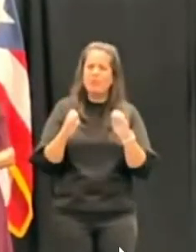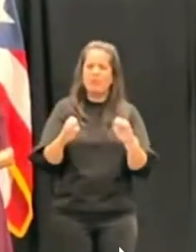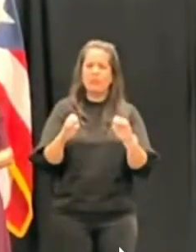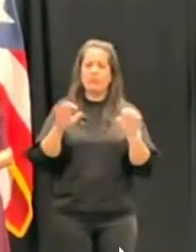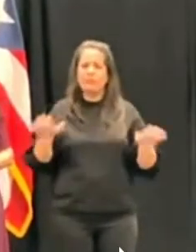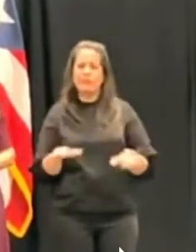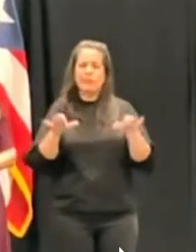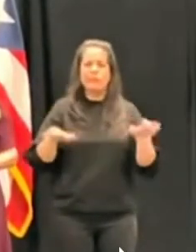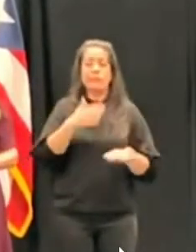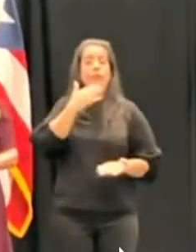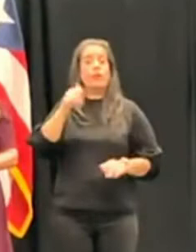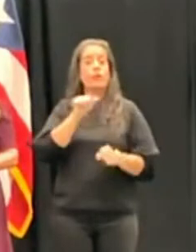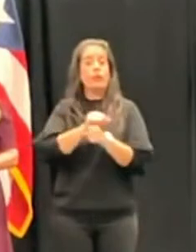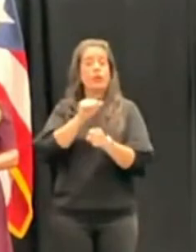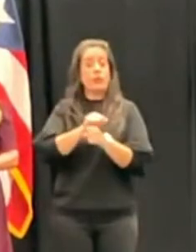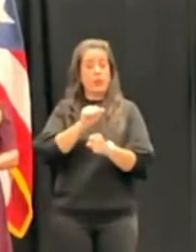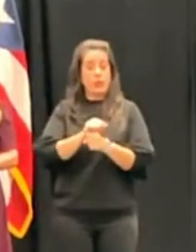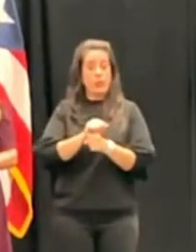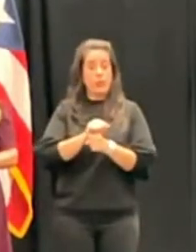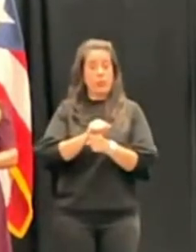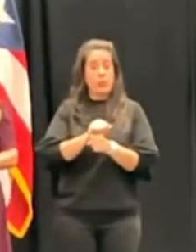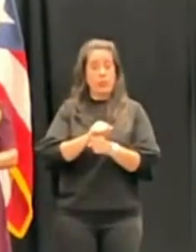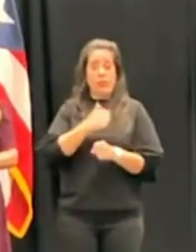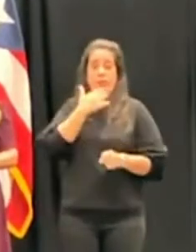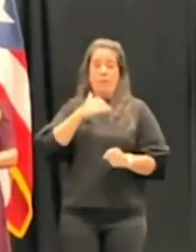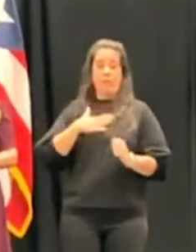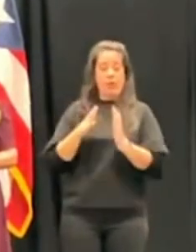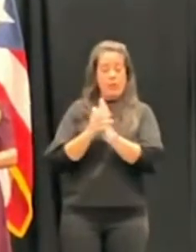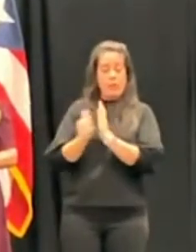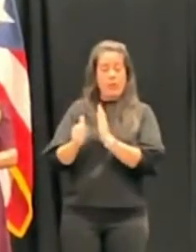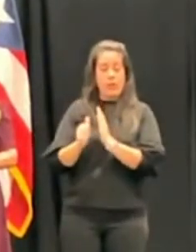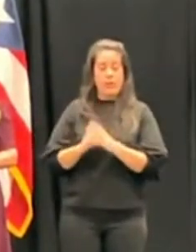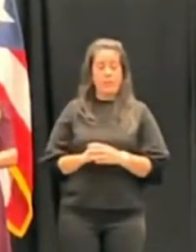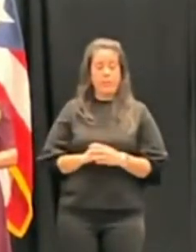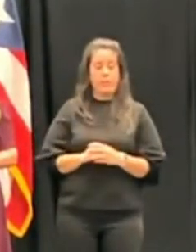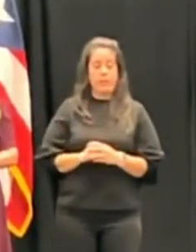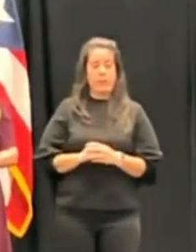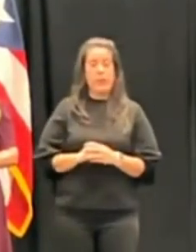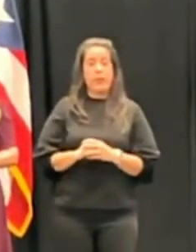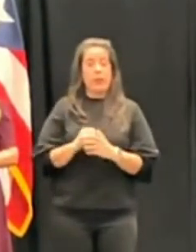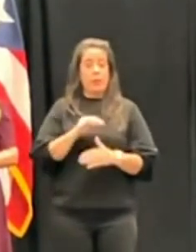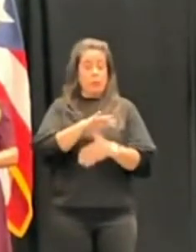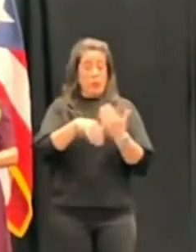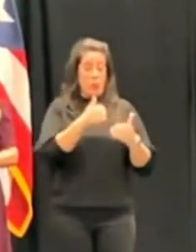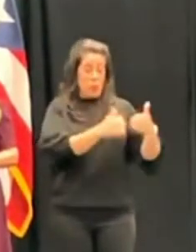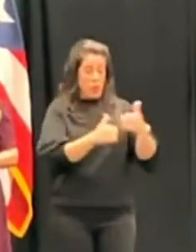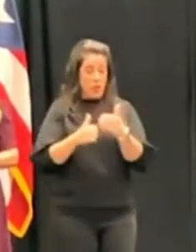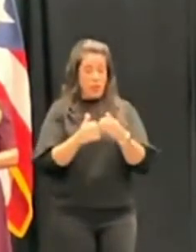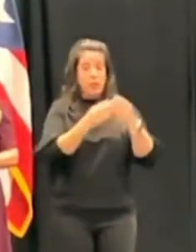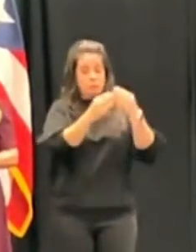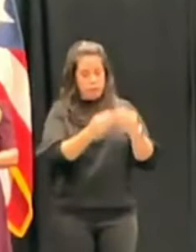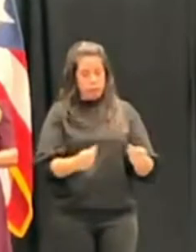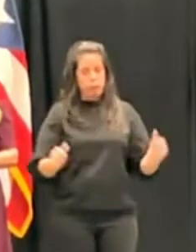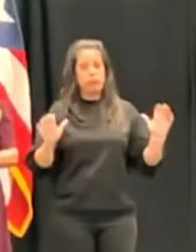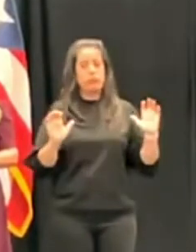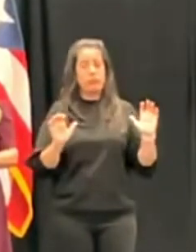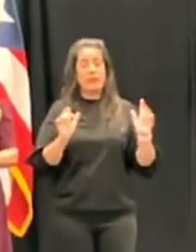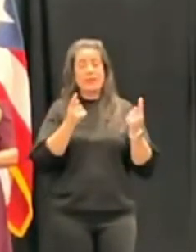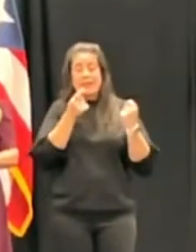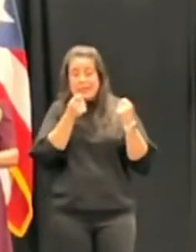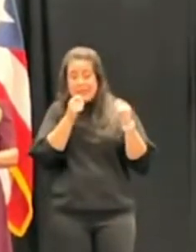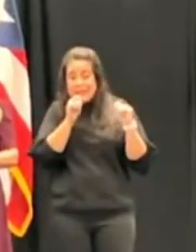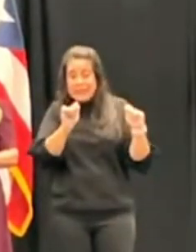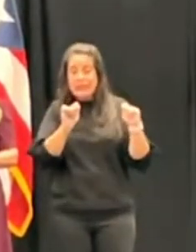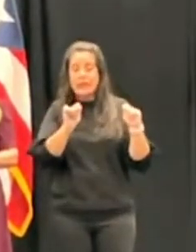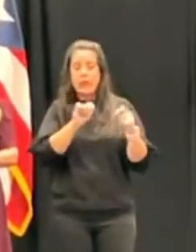hacer el mejor trabajo posible con mis mejores capacidades. He resuelto los casos ante mi consideración tratando a